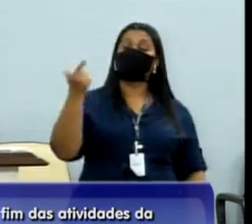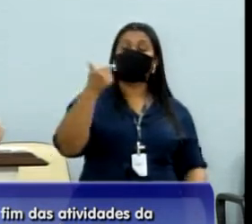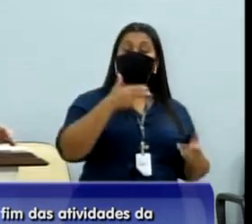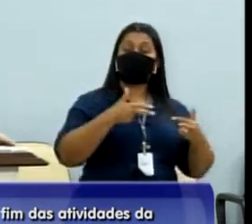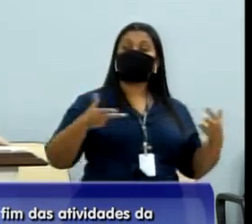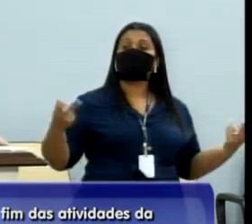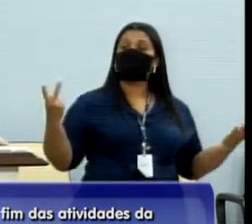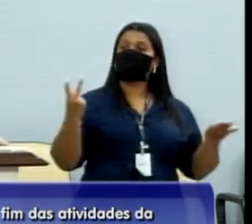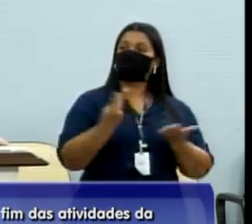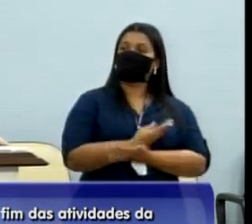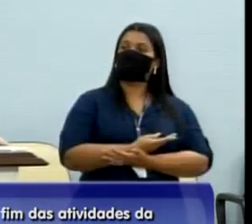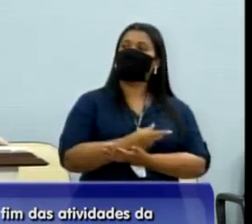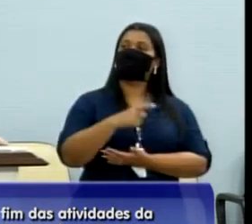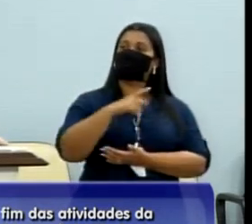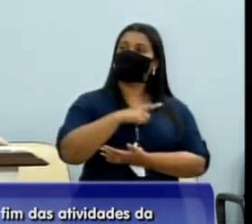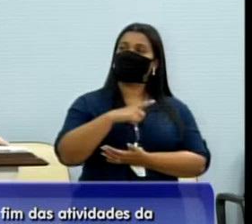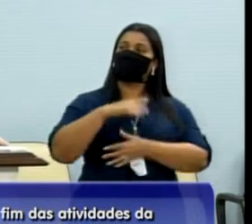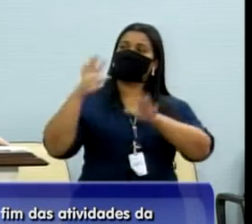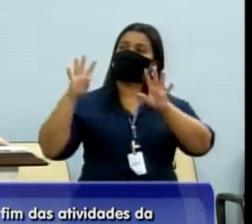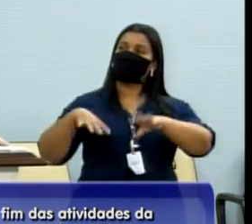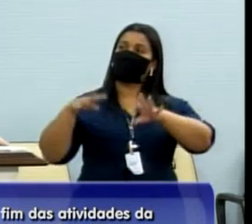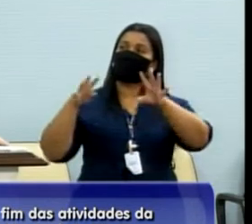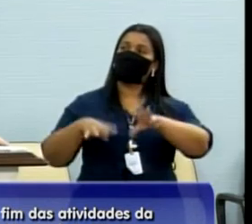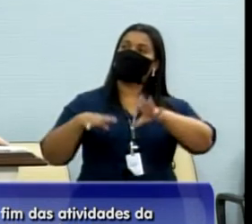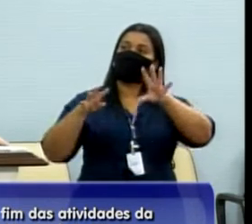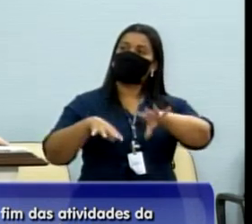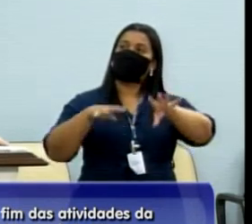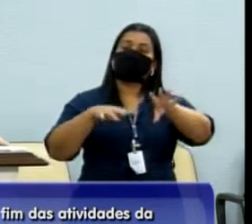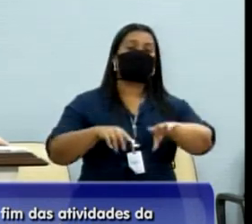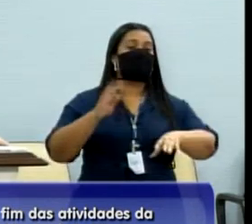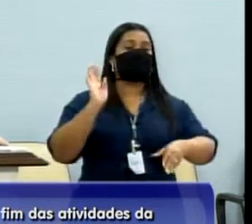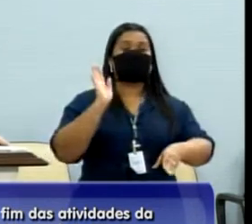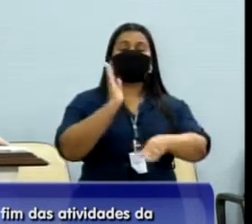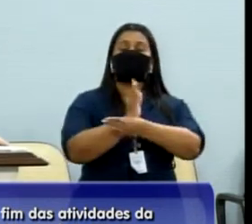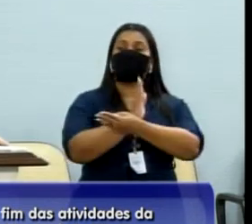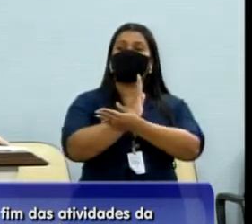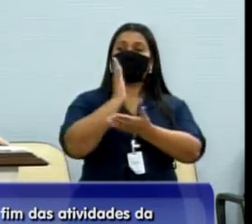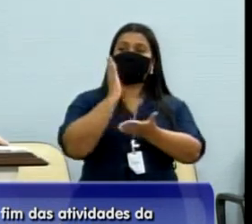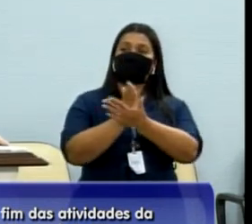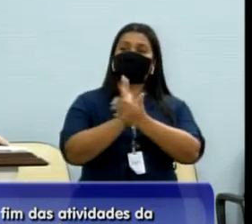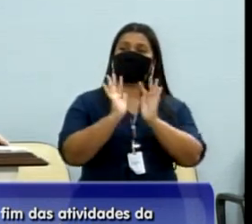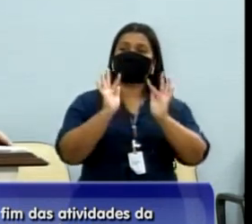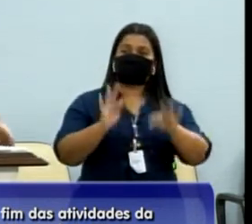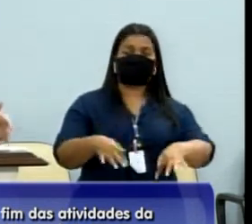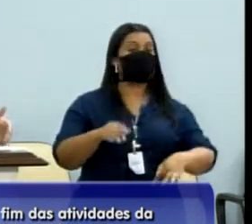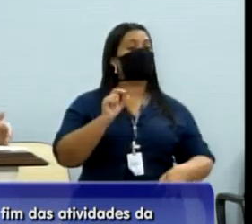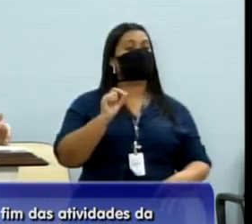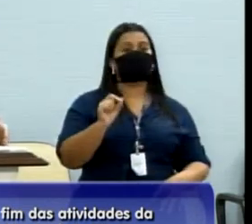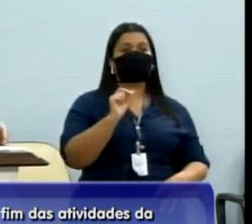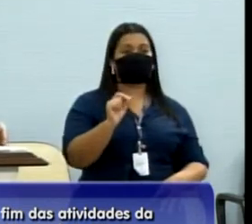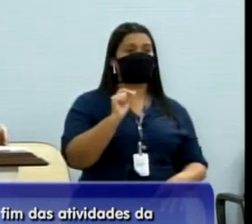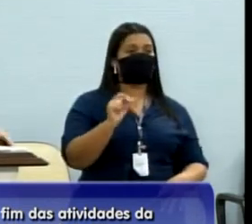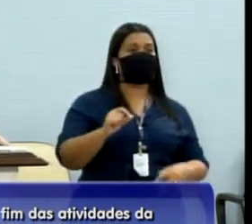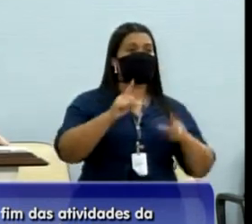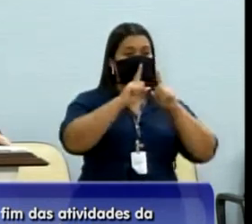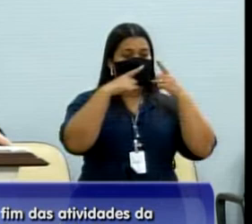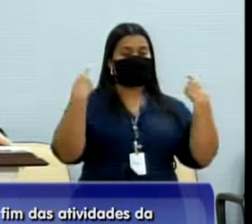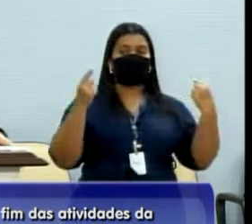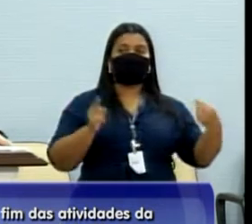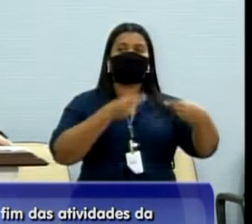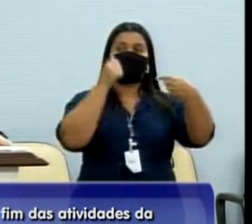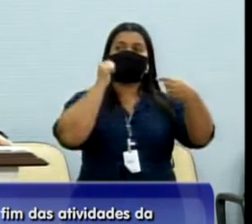teve a caminhada pelo fim da violência contra a mulher. Eu recebi o convite de uma advogada,